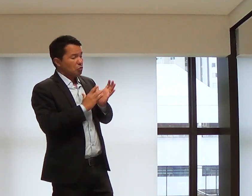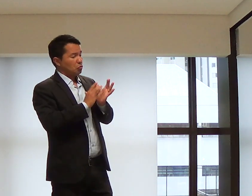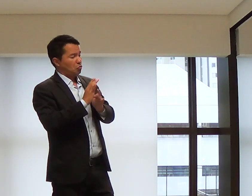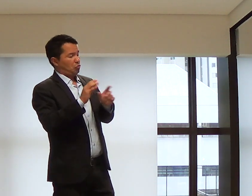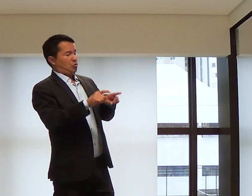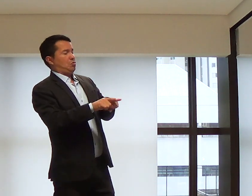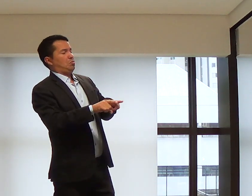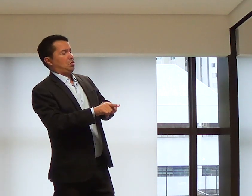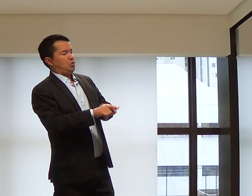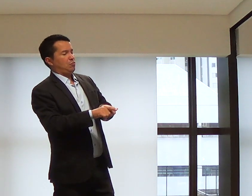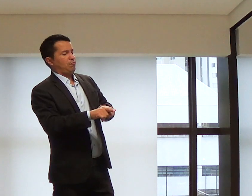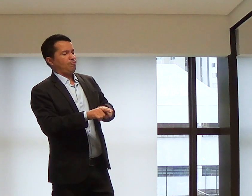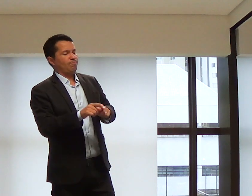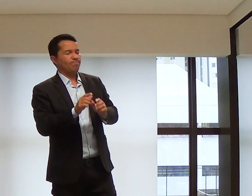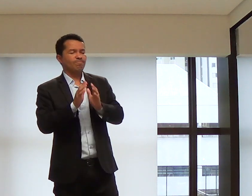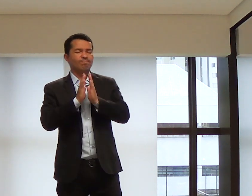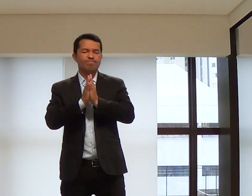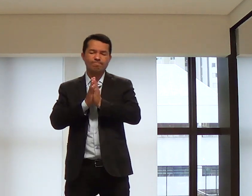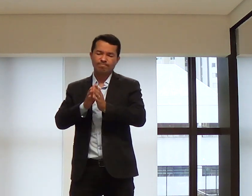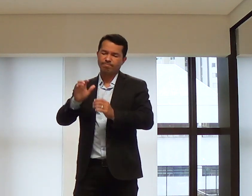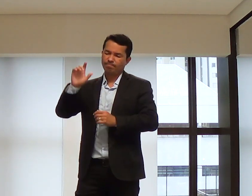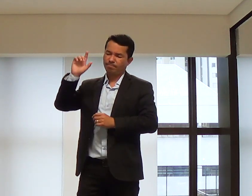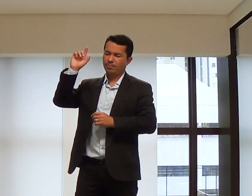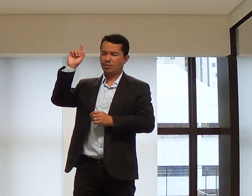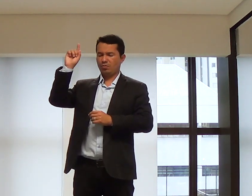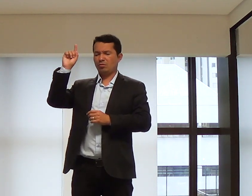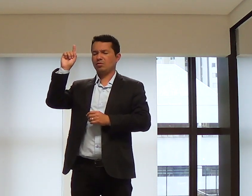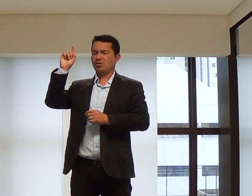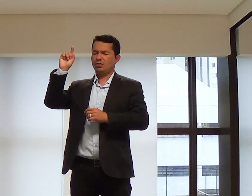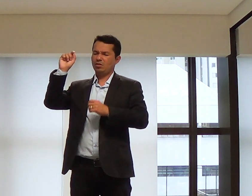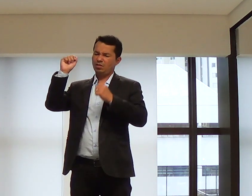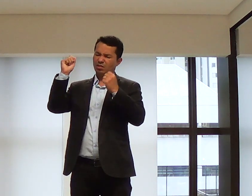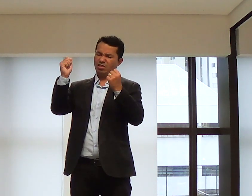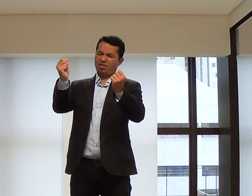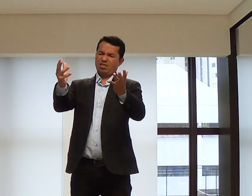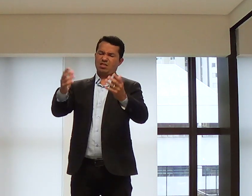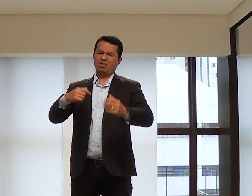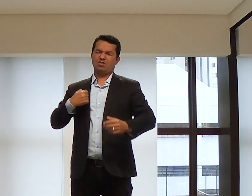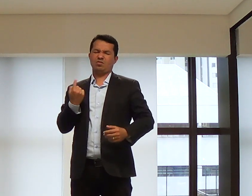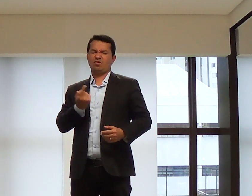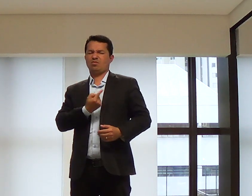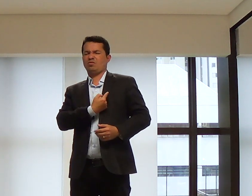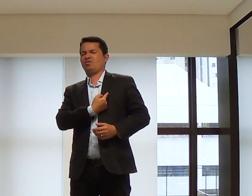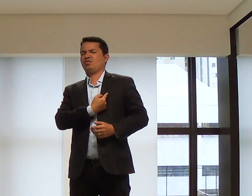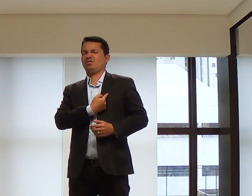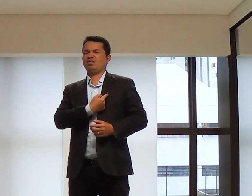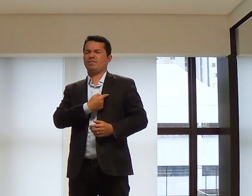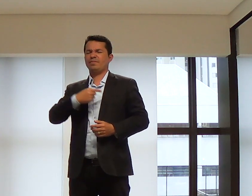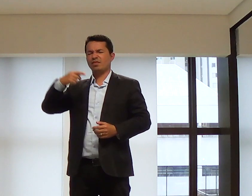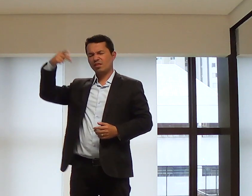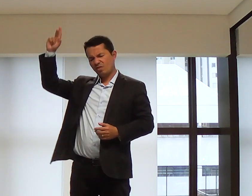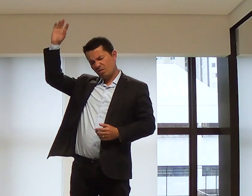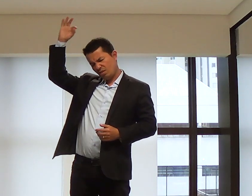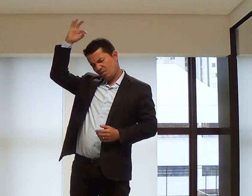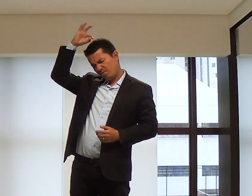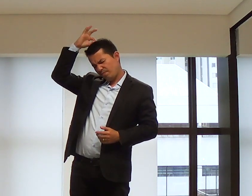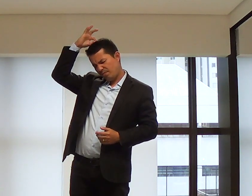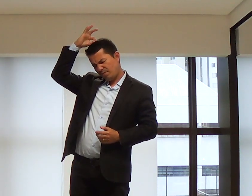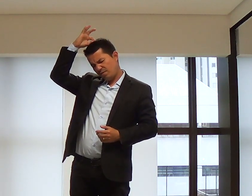E que pessoas desejem também essa vida. Por favor, Deus, dá a cada um de nós o